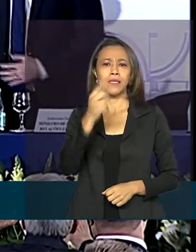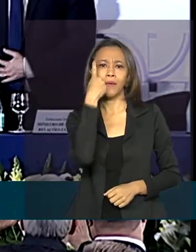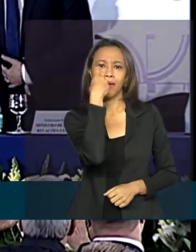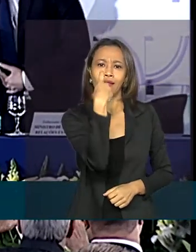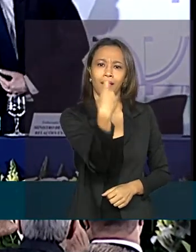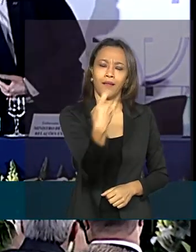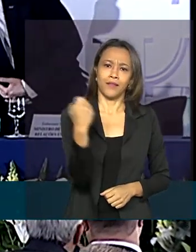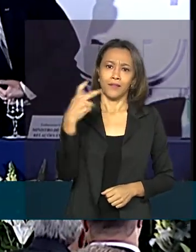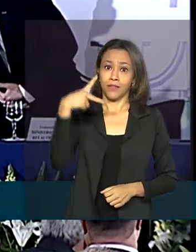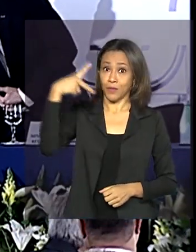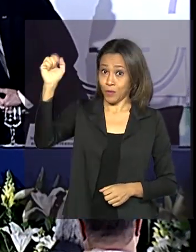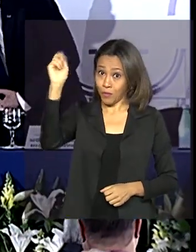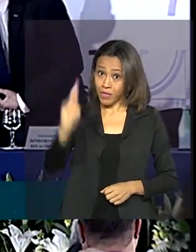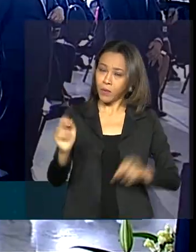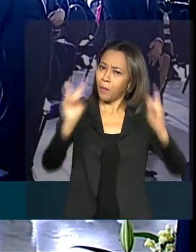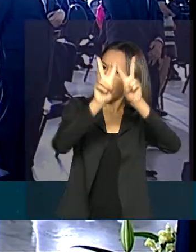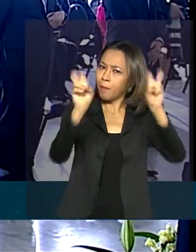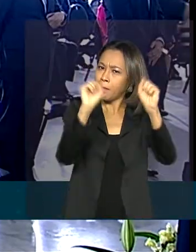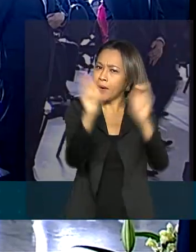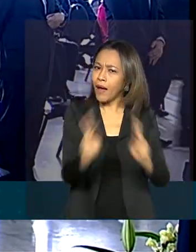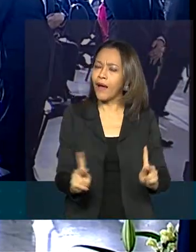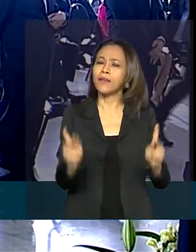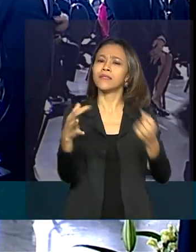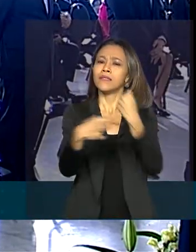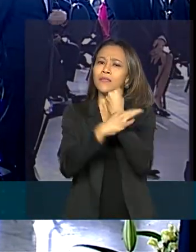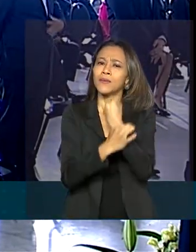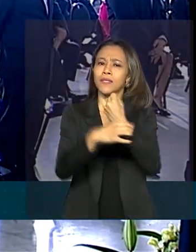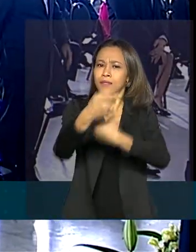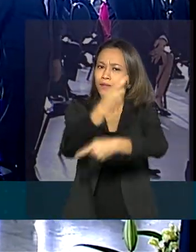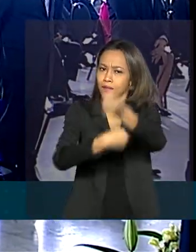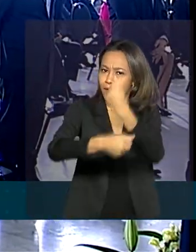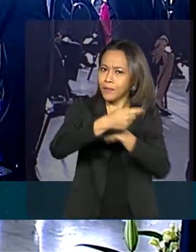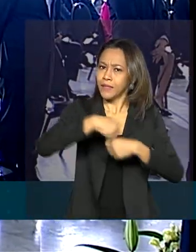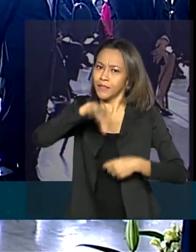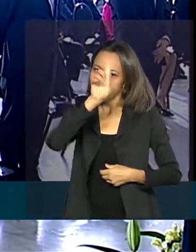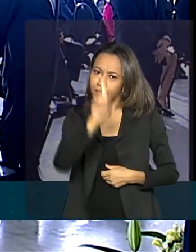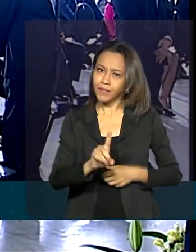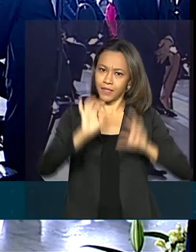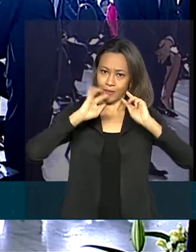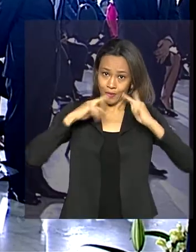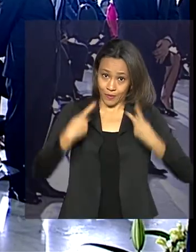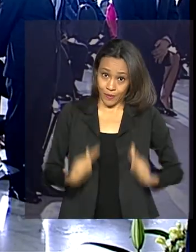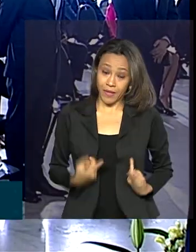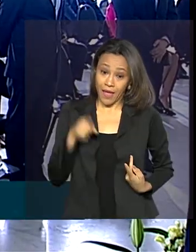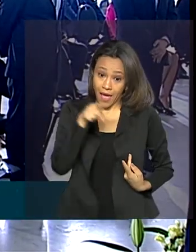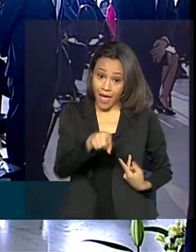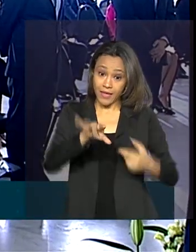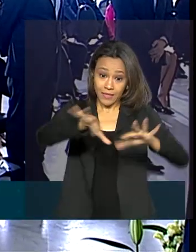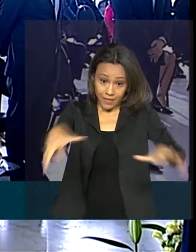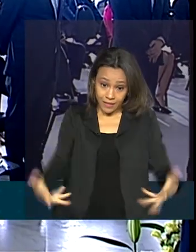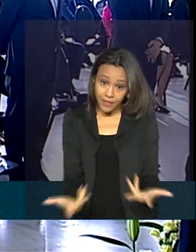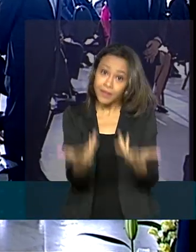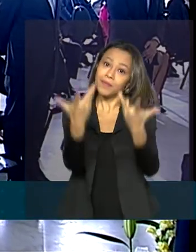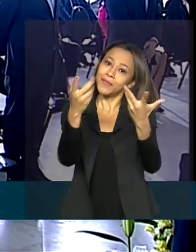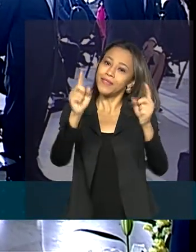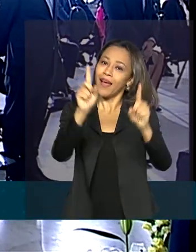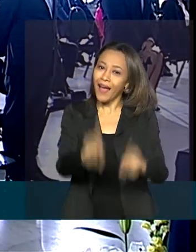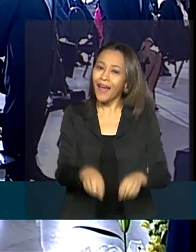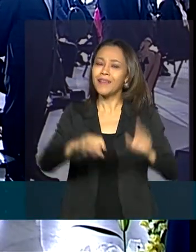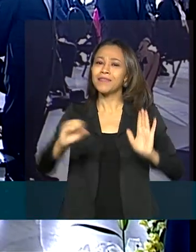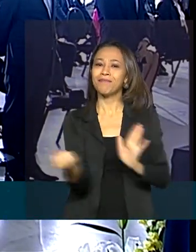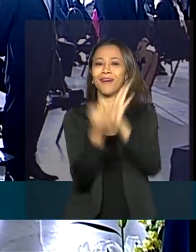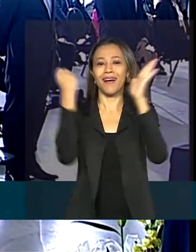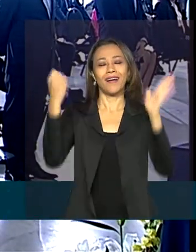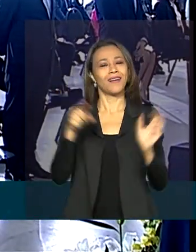de assuntos como paz, segurança, economia, finanças e direitos humanos. A cerimônia no Itamaraty é um rito de passagem que marca a